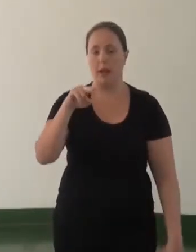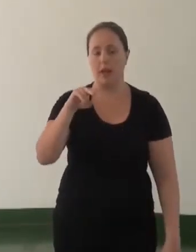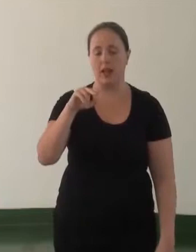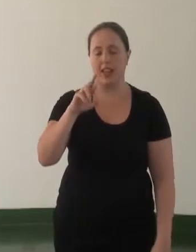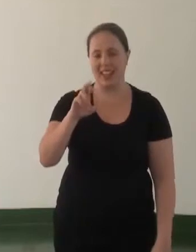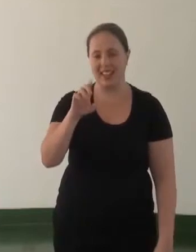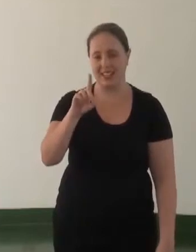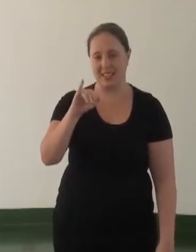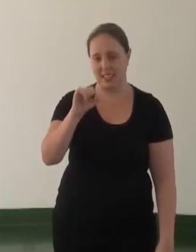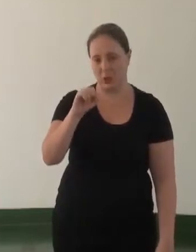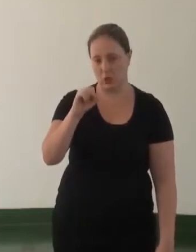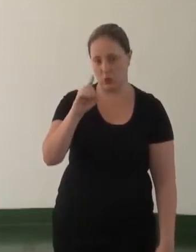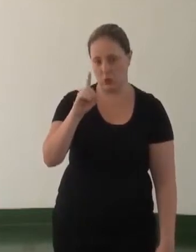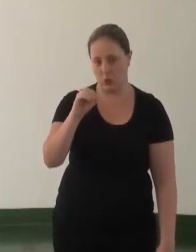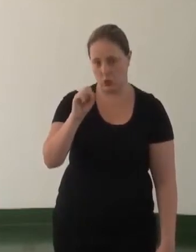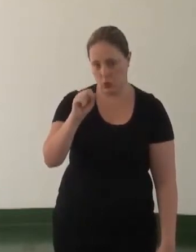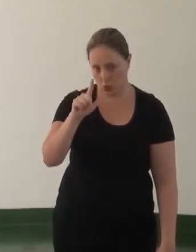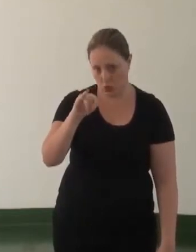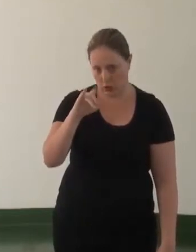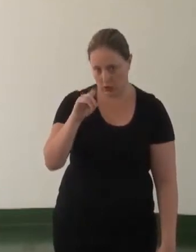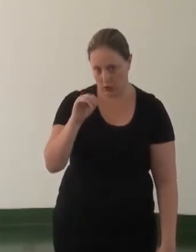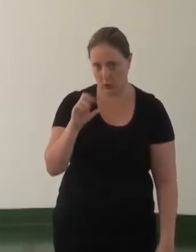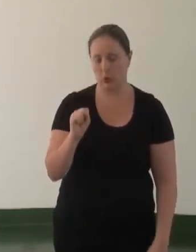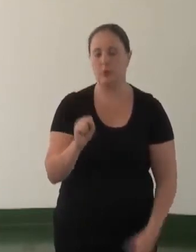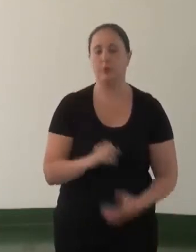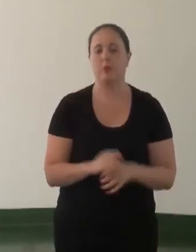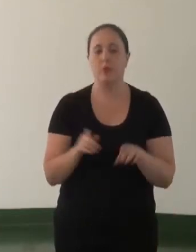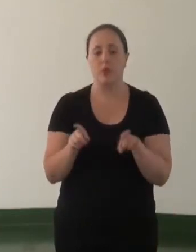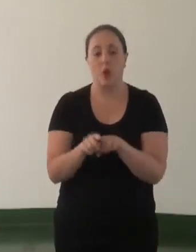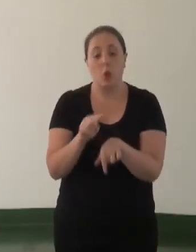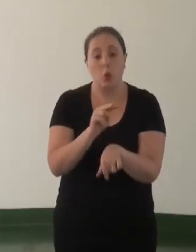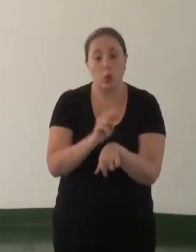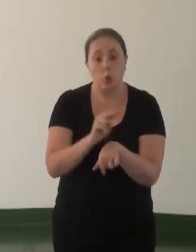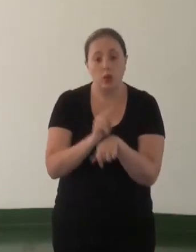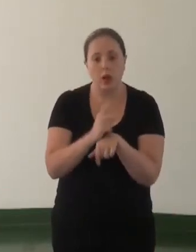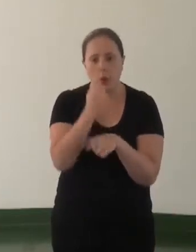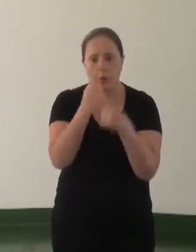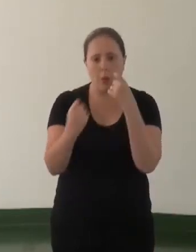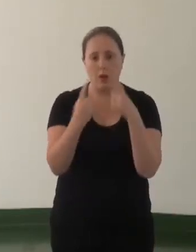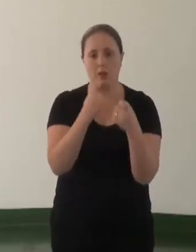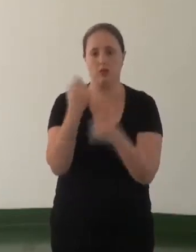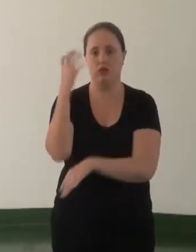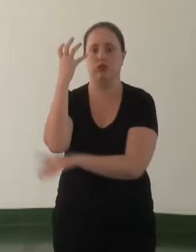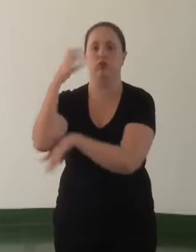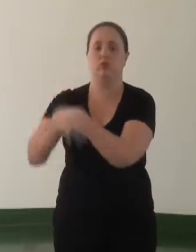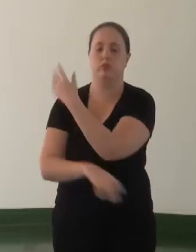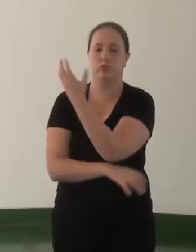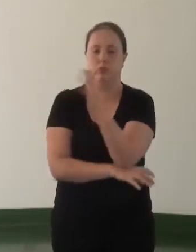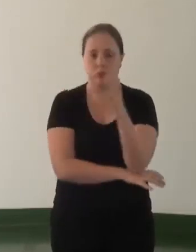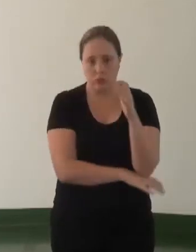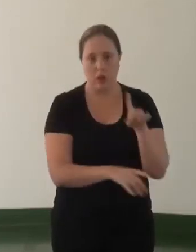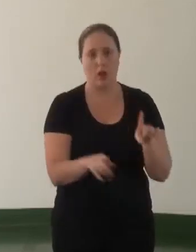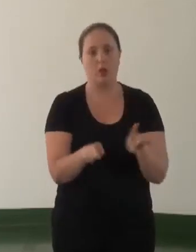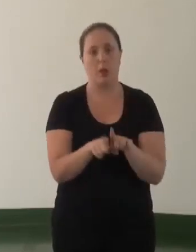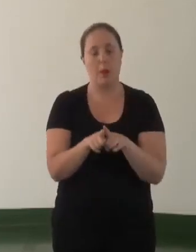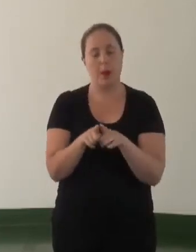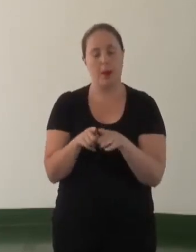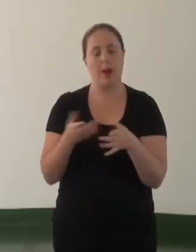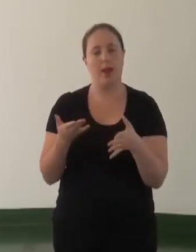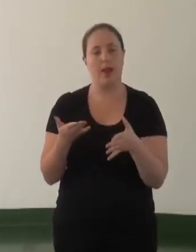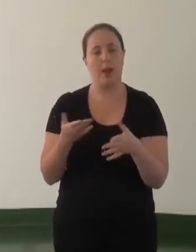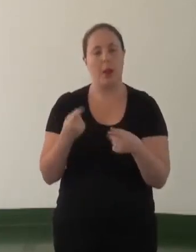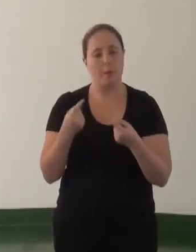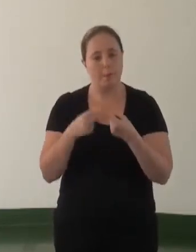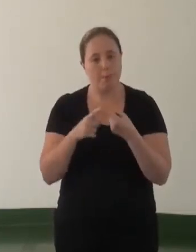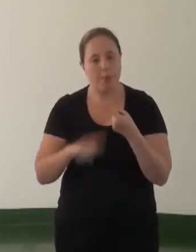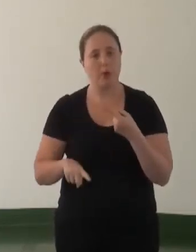Controlar a poluição do meio ambiente e impedir soluções tecnológicas que aumentem a emissão de substâncias